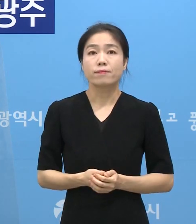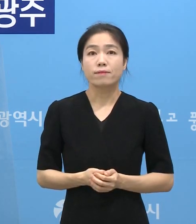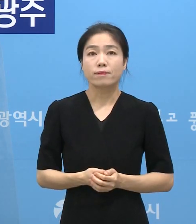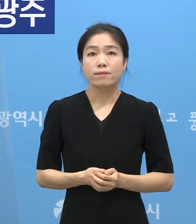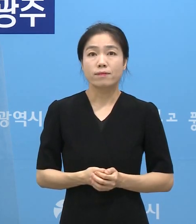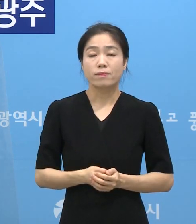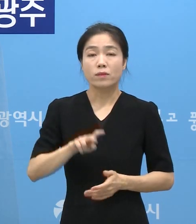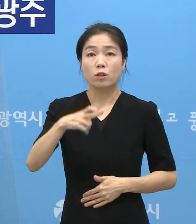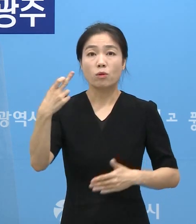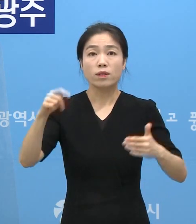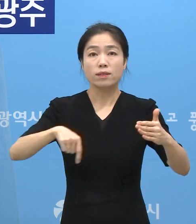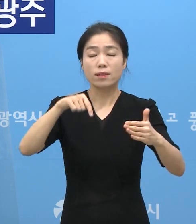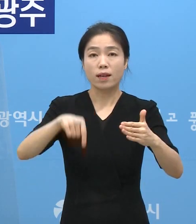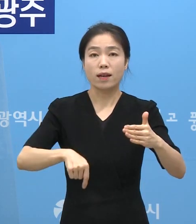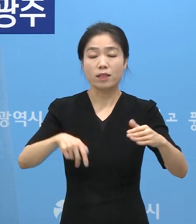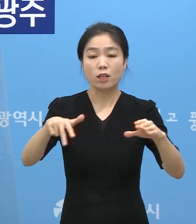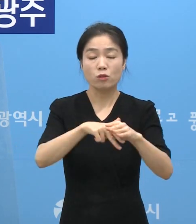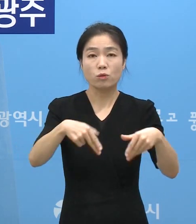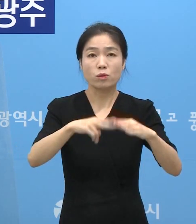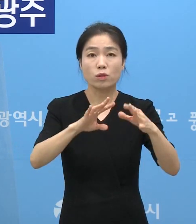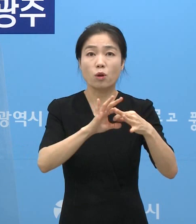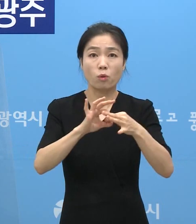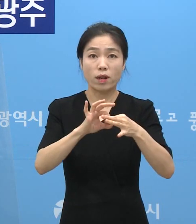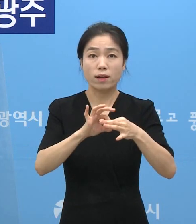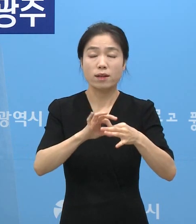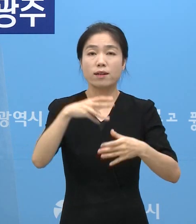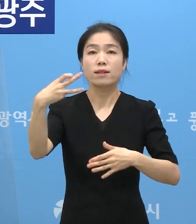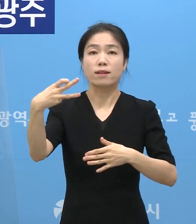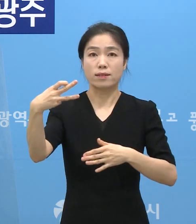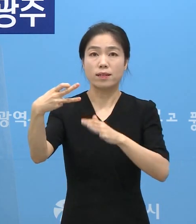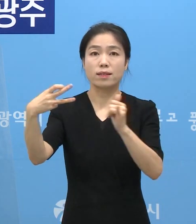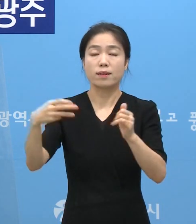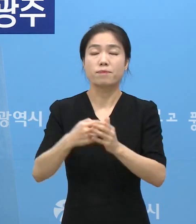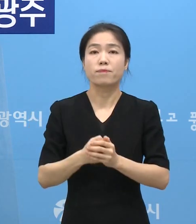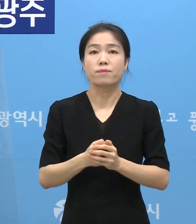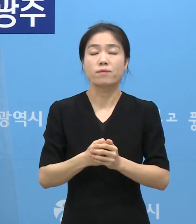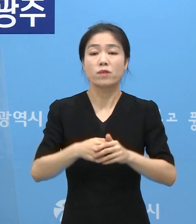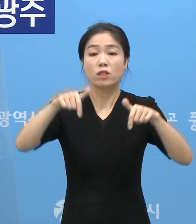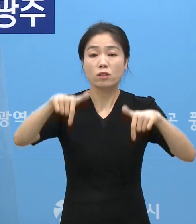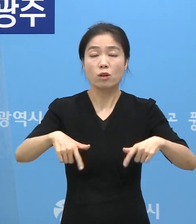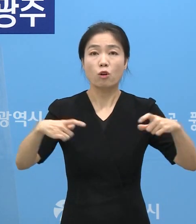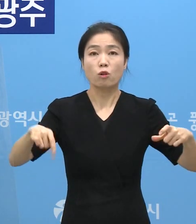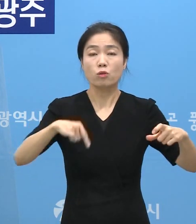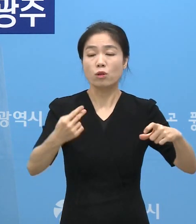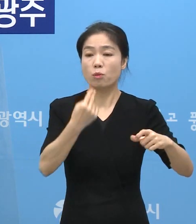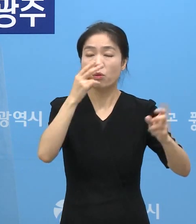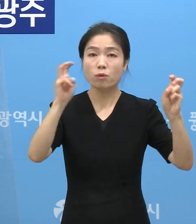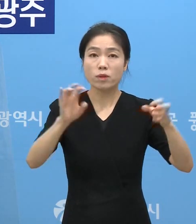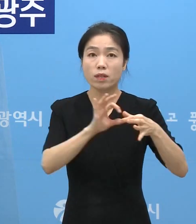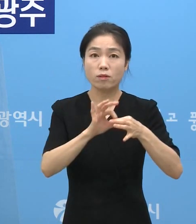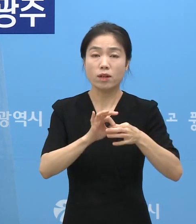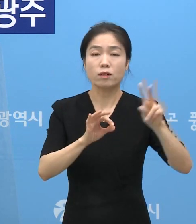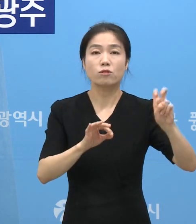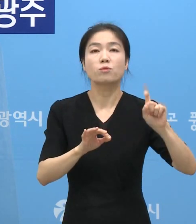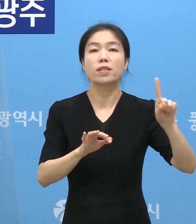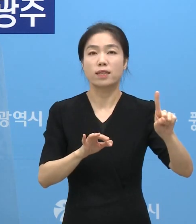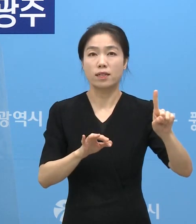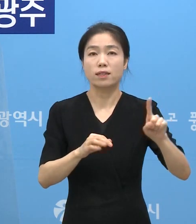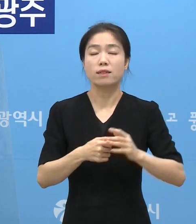광산구 소재 정교시설 관련 13명 서구 소재 보험회사 관련 21명